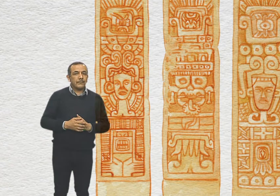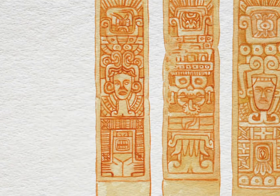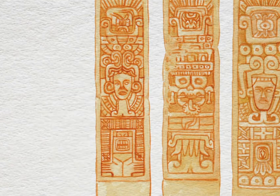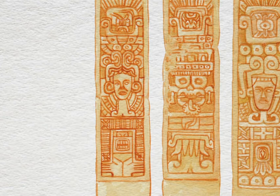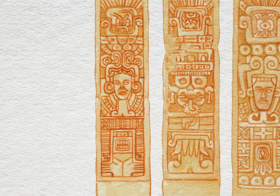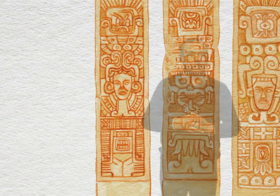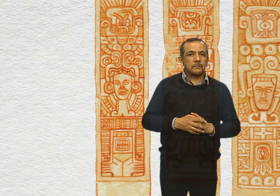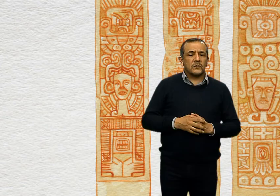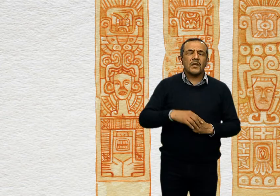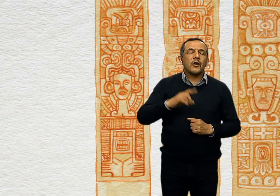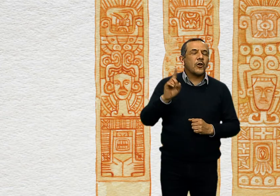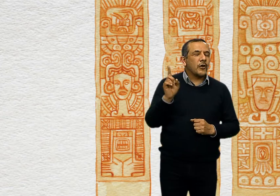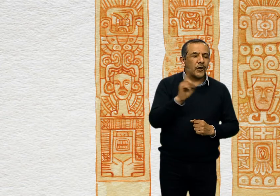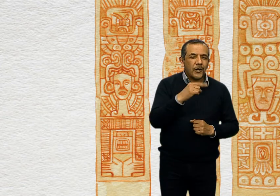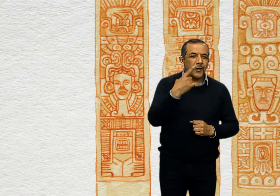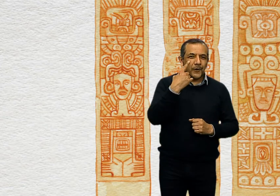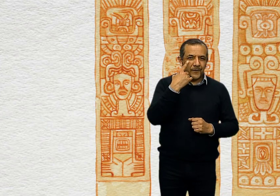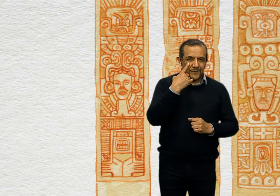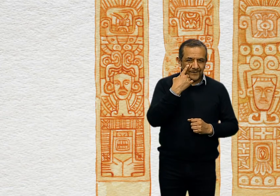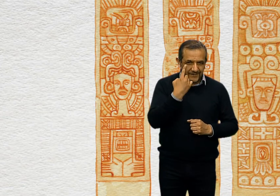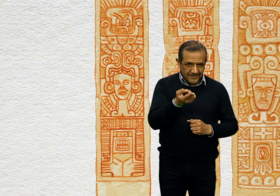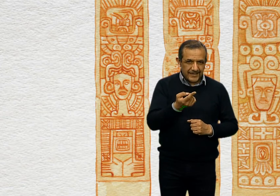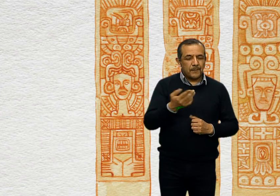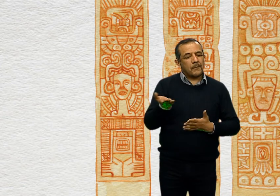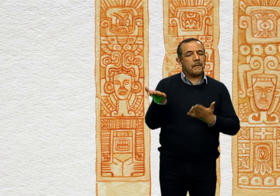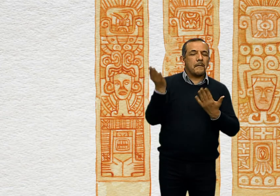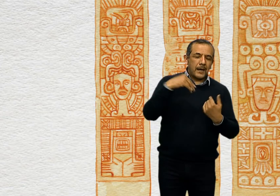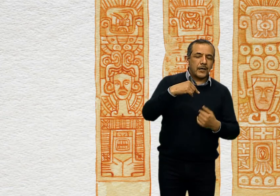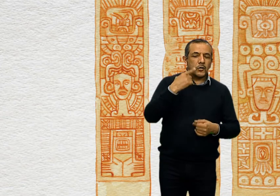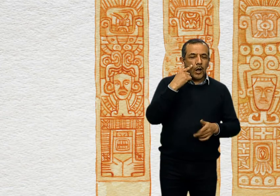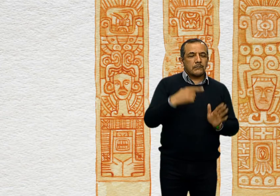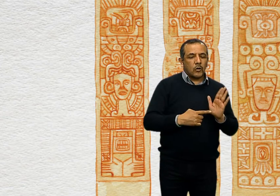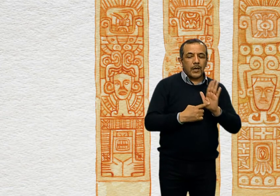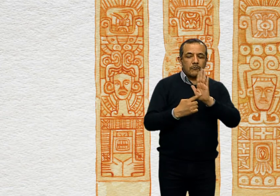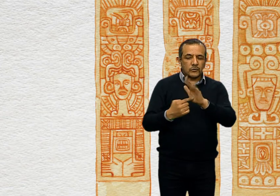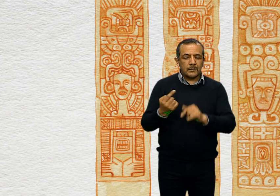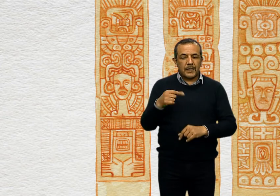No exactamente. Síganme. Les voy a mostrar la Acrópolis.